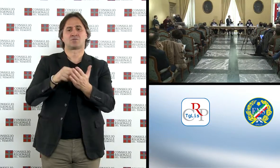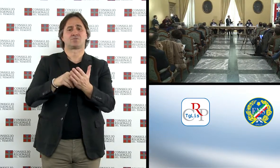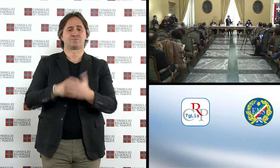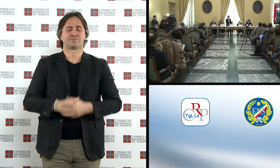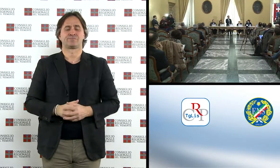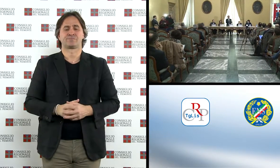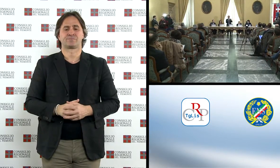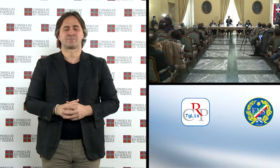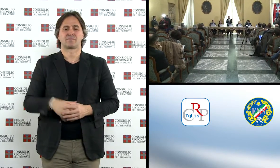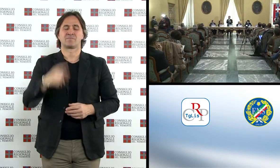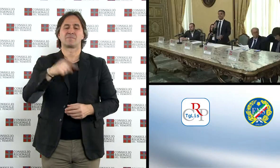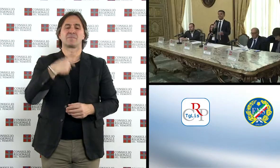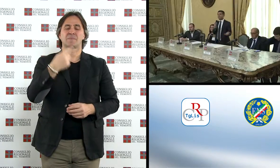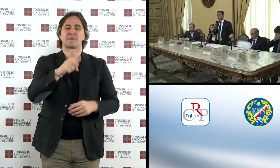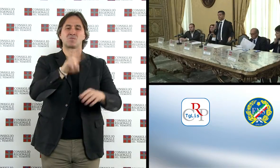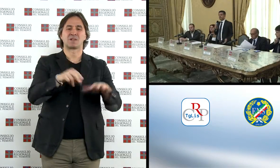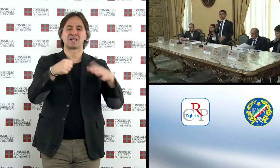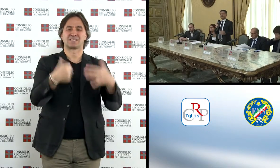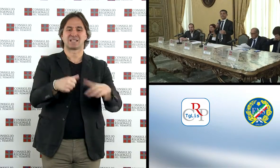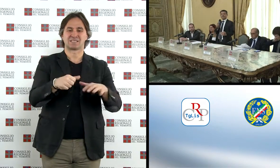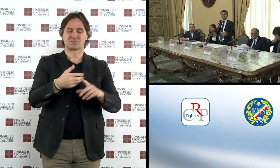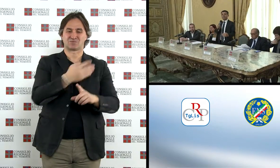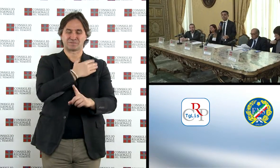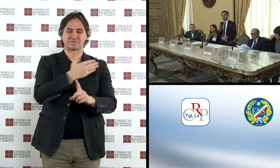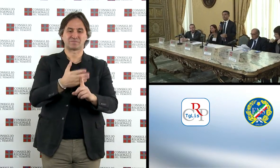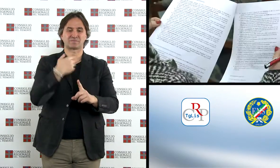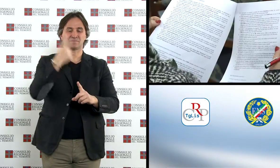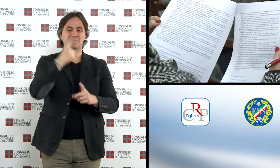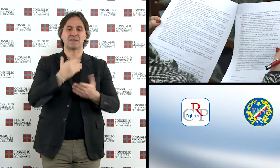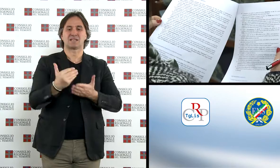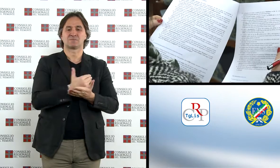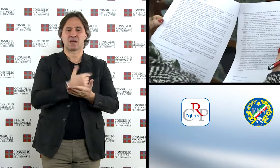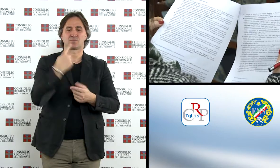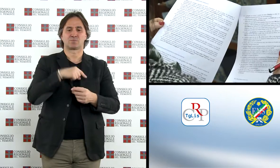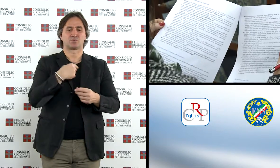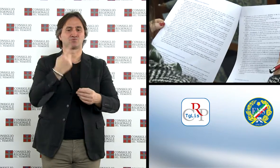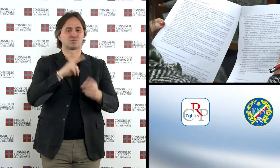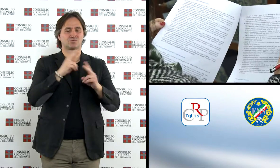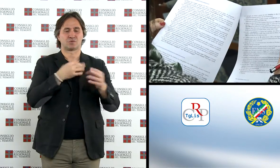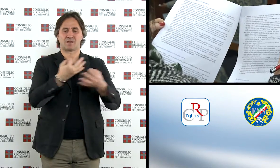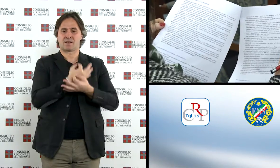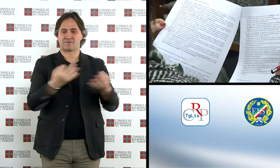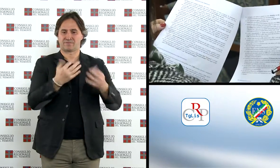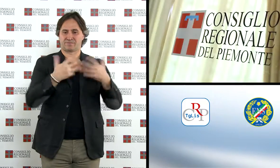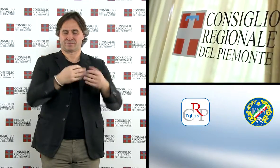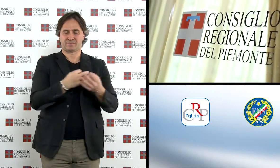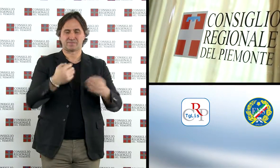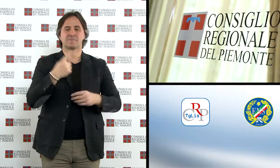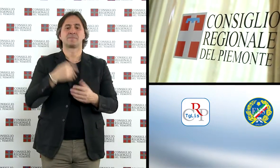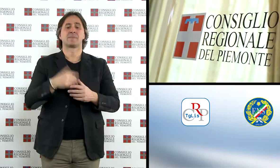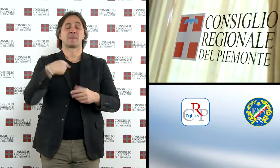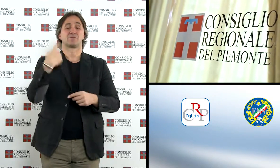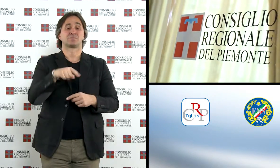È continuato anche nel 2016 il cammino di risparmio e di efficientamento intrapreso dal Consiglio regionale. È quanto è